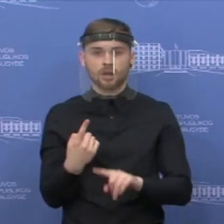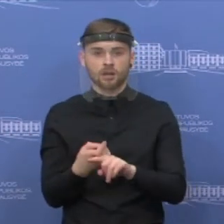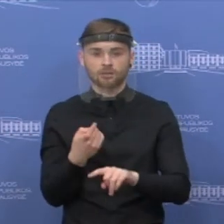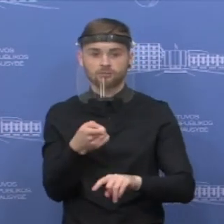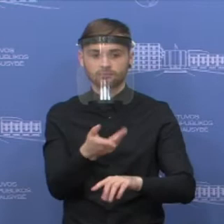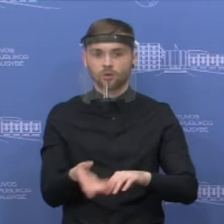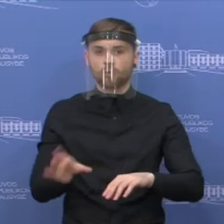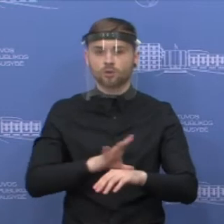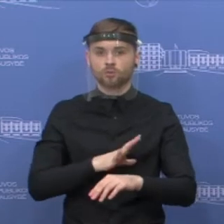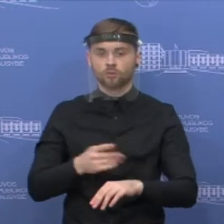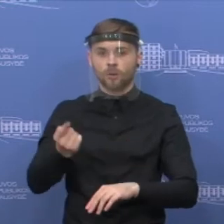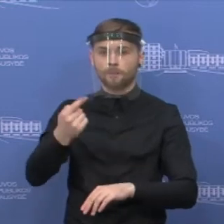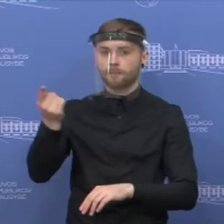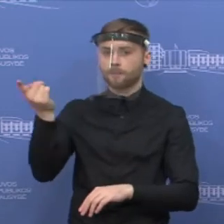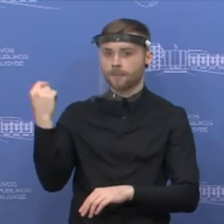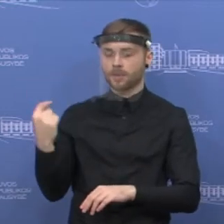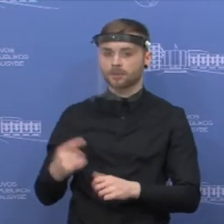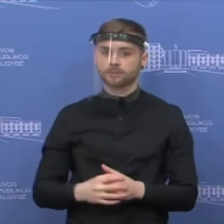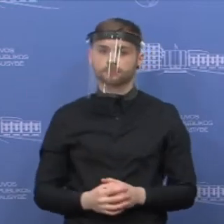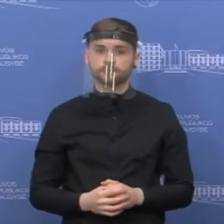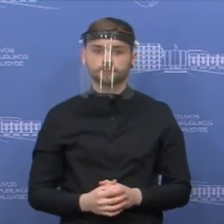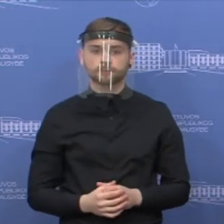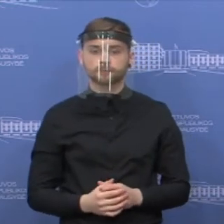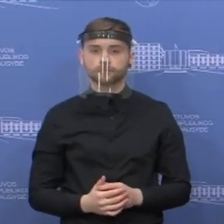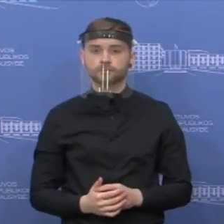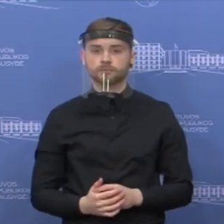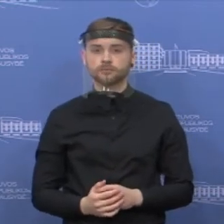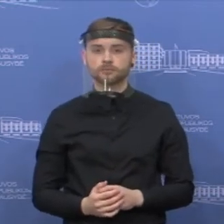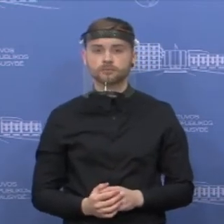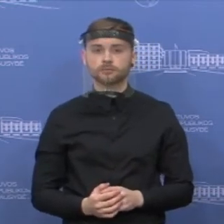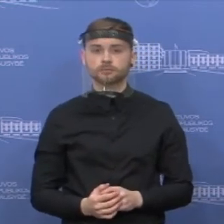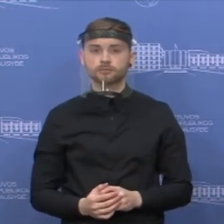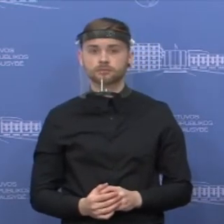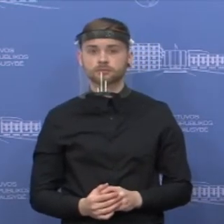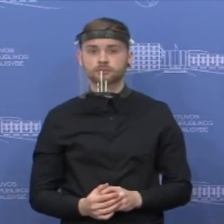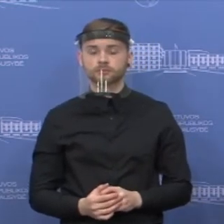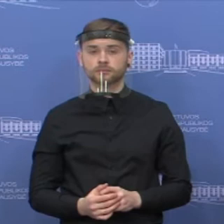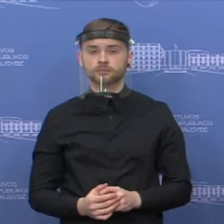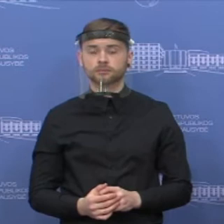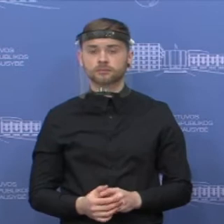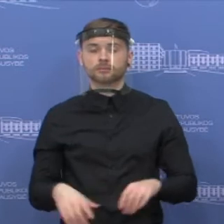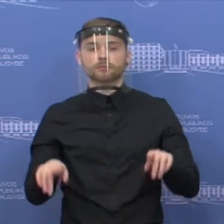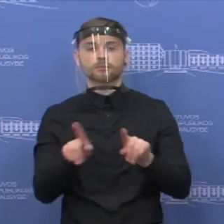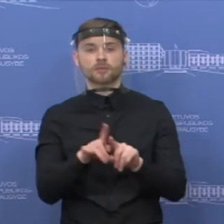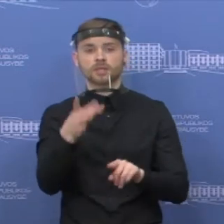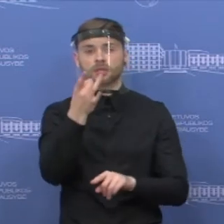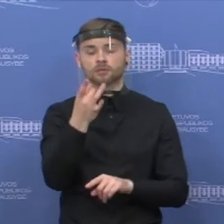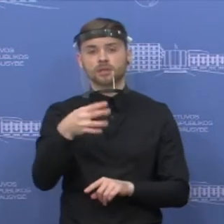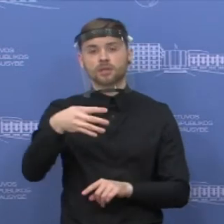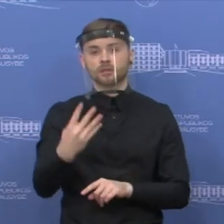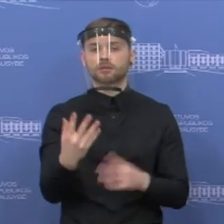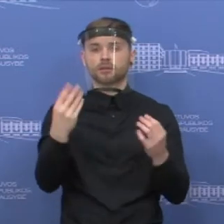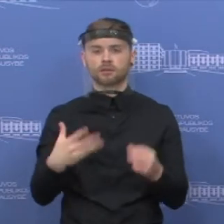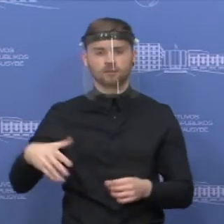kelėjus rautai sumažėjo. Kaip yra žinoma, nuo kiek užės ketvirtos